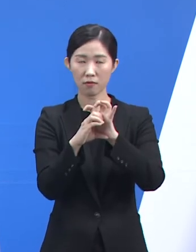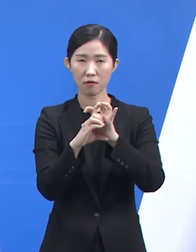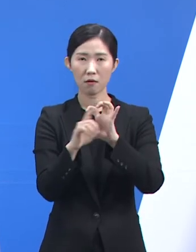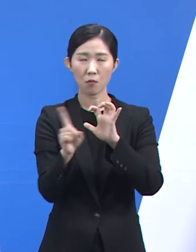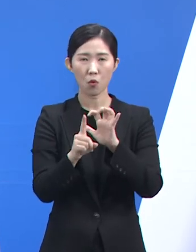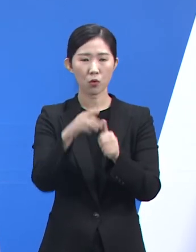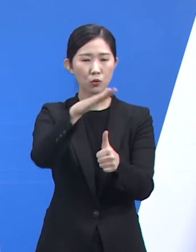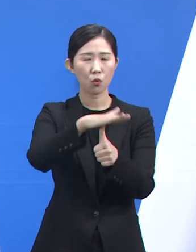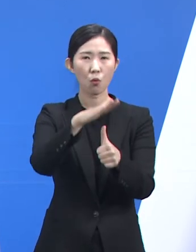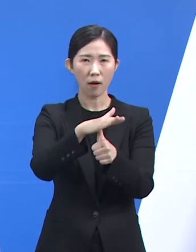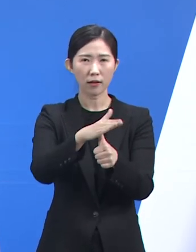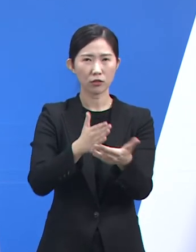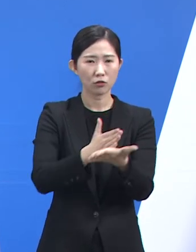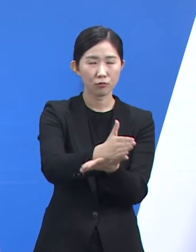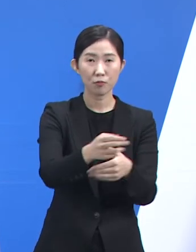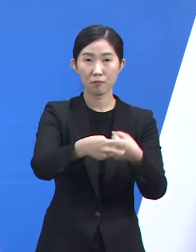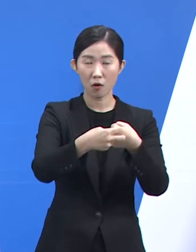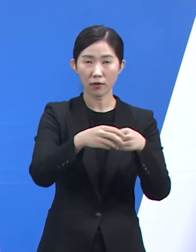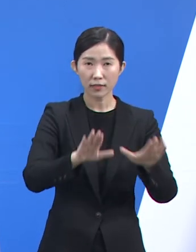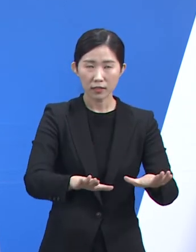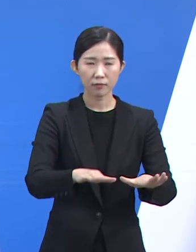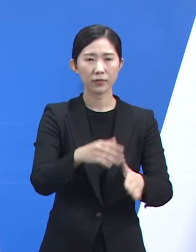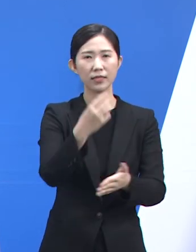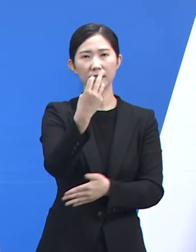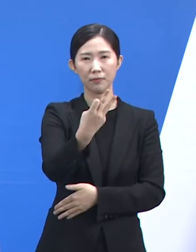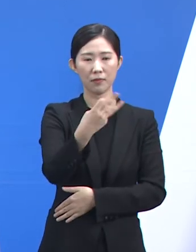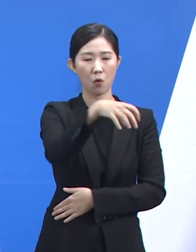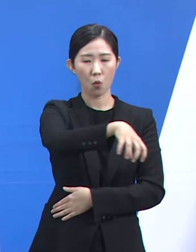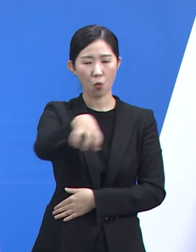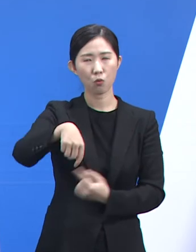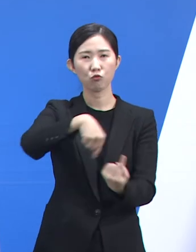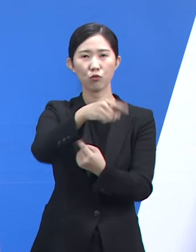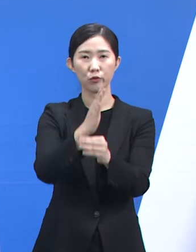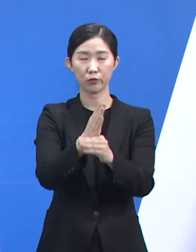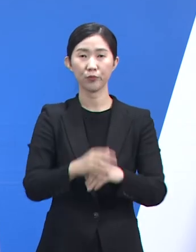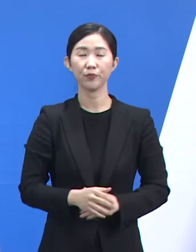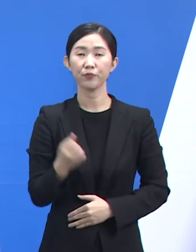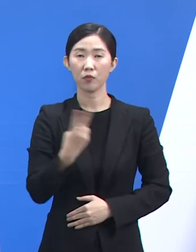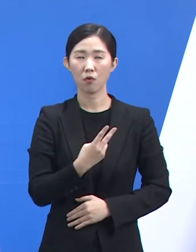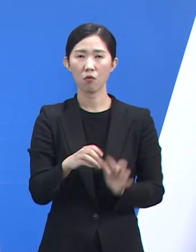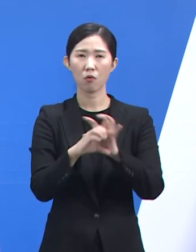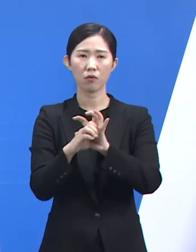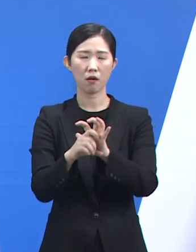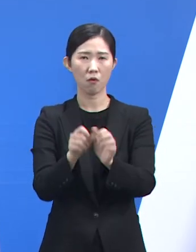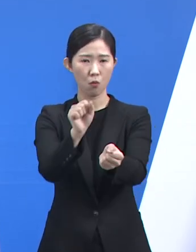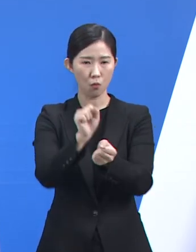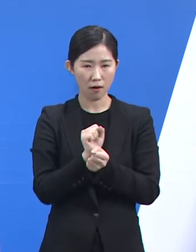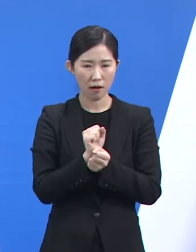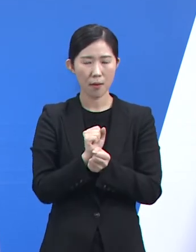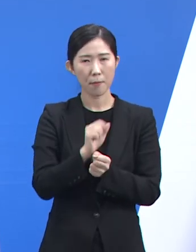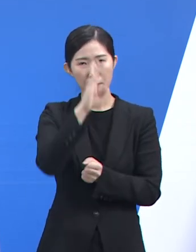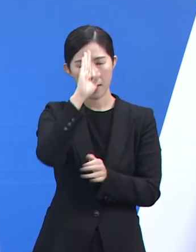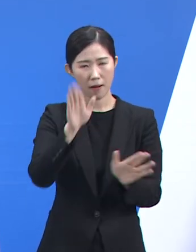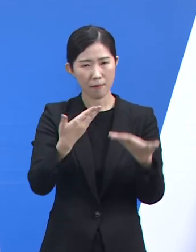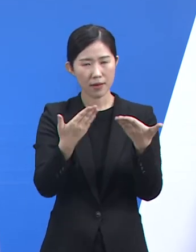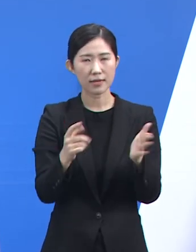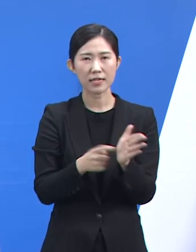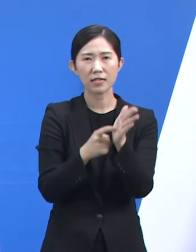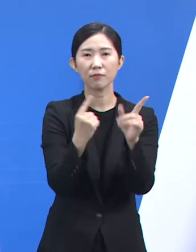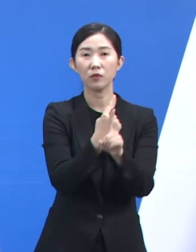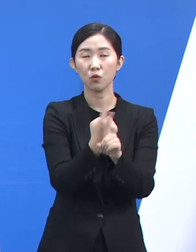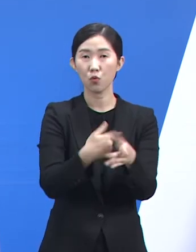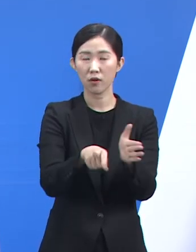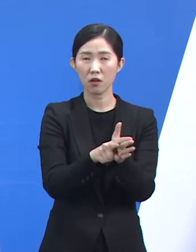거점전담병원은 현재 13개소를 운영 중입니다. 또한 코로나19 확진자 경적응급치료를 위해 경기도